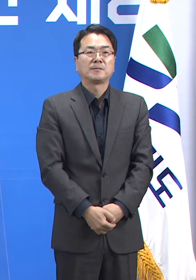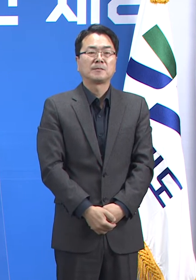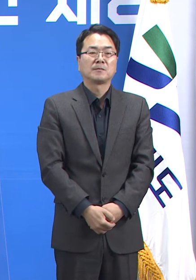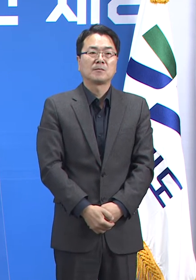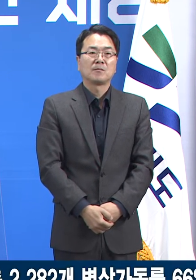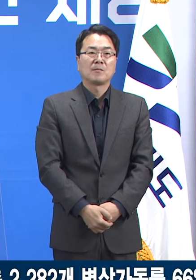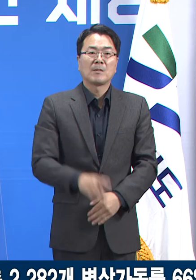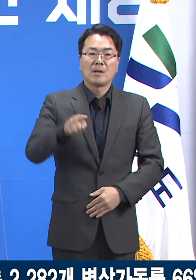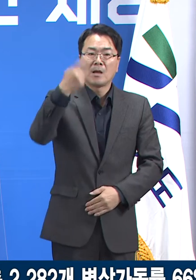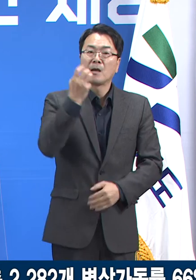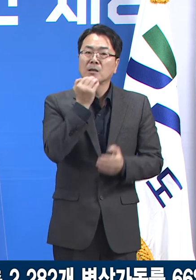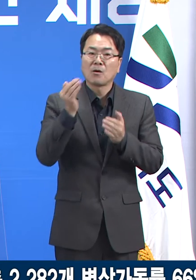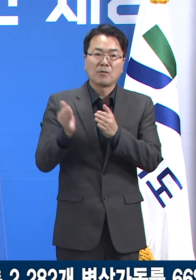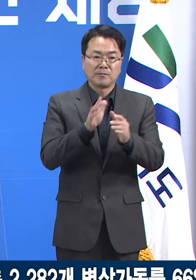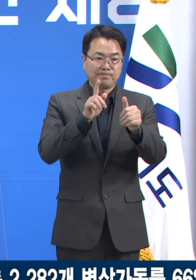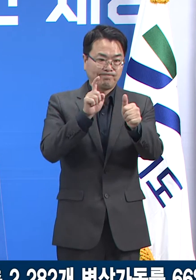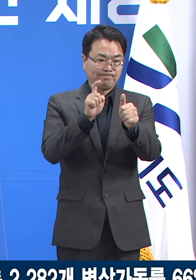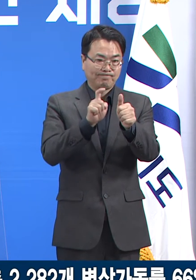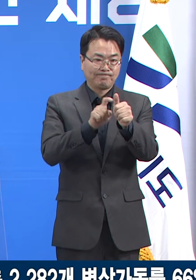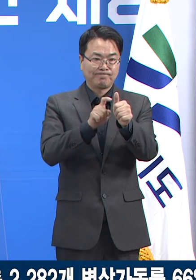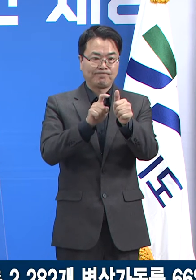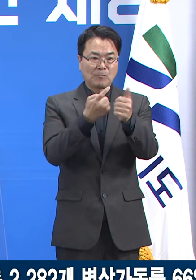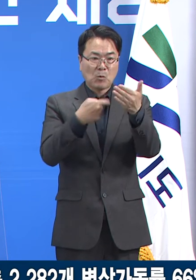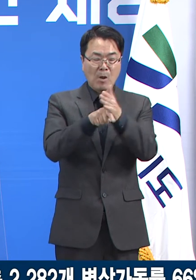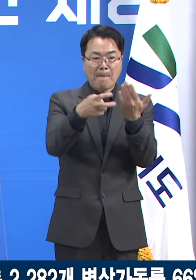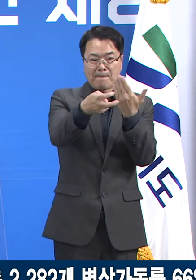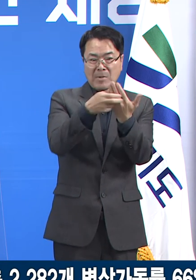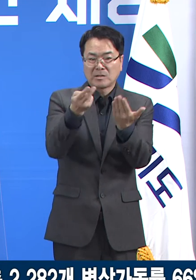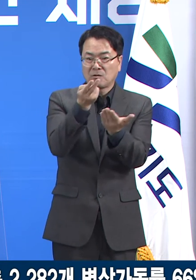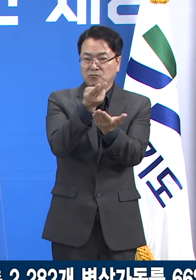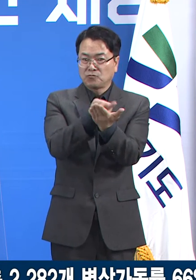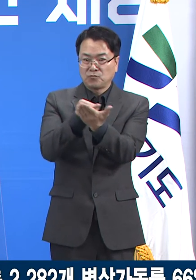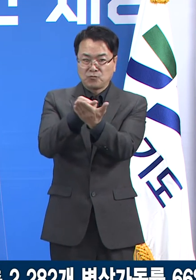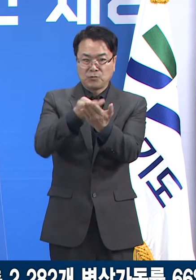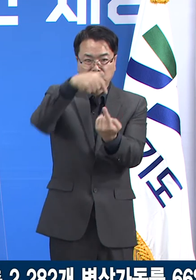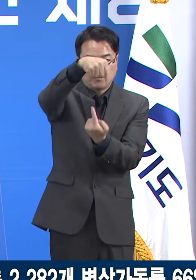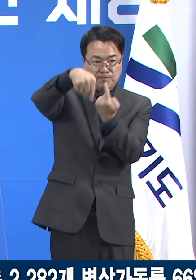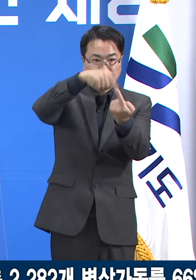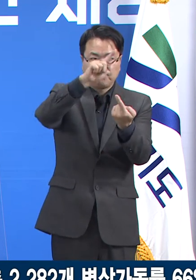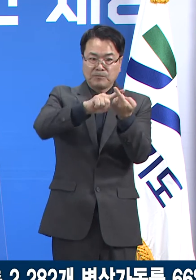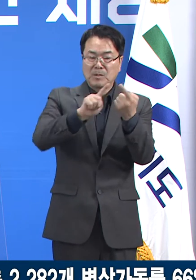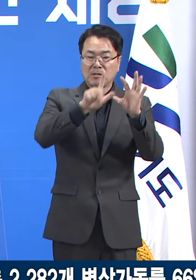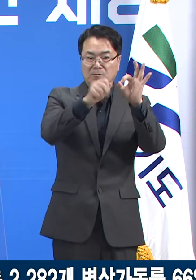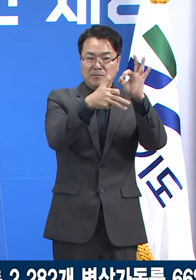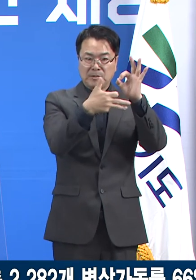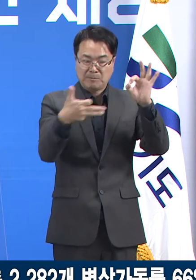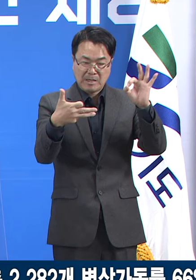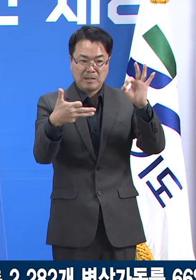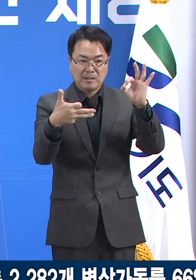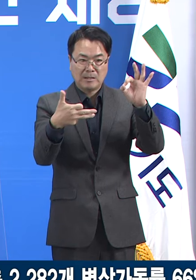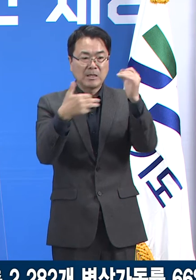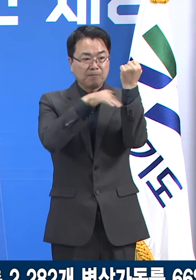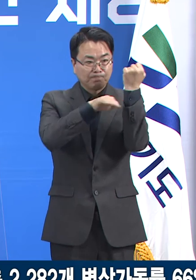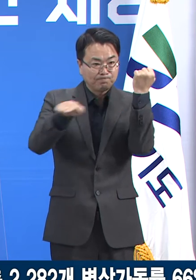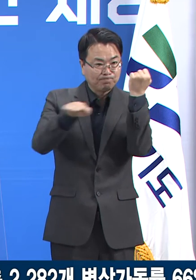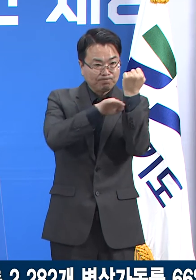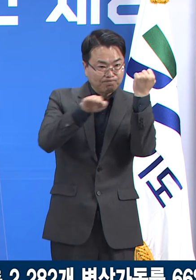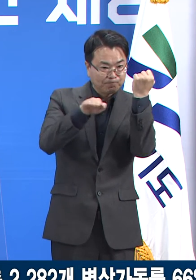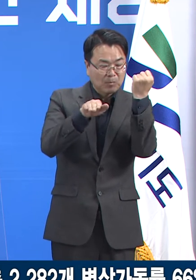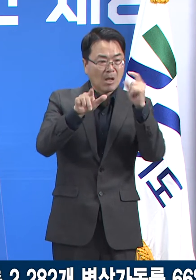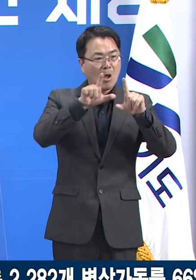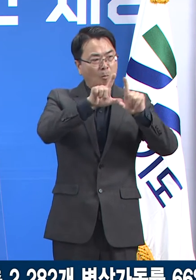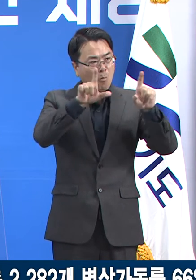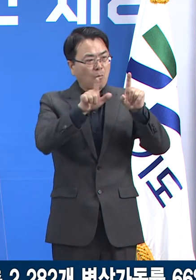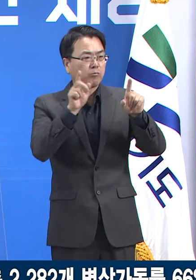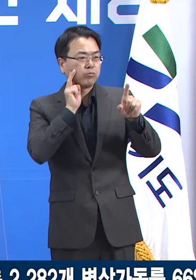다음은 경기도 코로나19 병상 운영 현황에 대하여 말씀드리겠습니다. 10월 18일 20시 기준 일반과 중청 환자